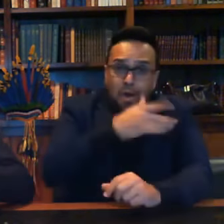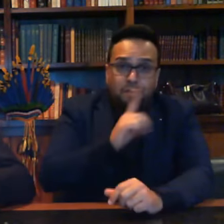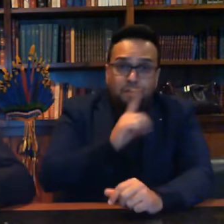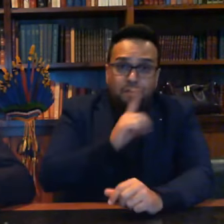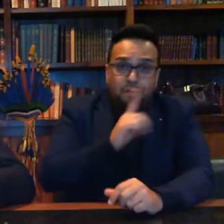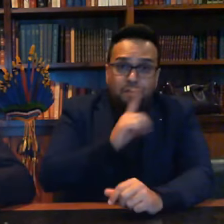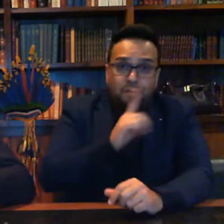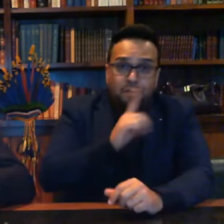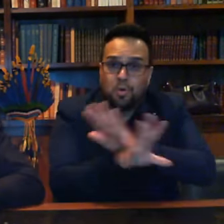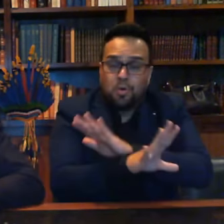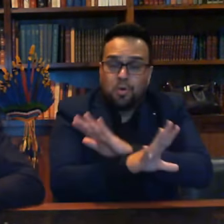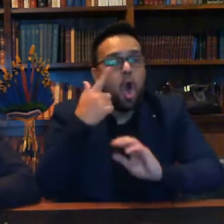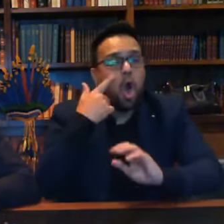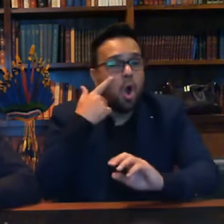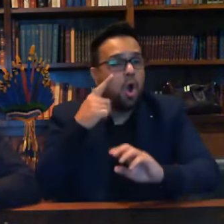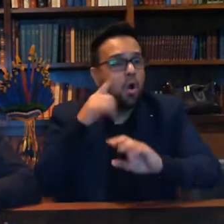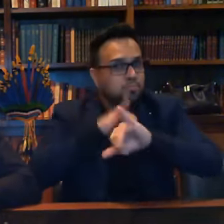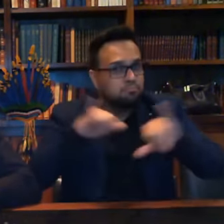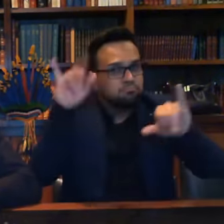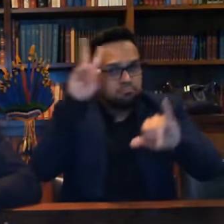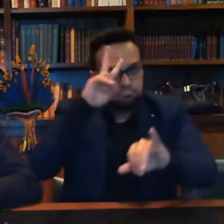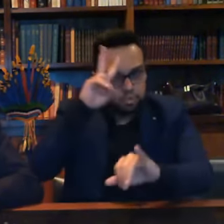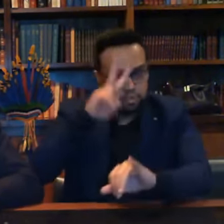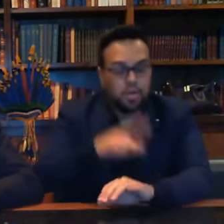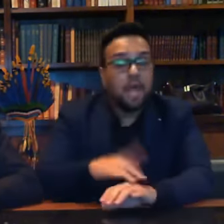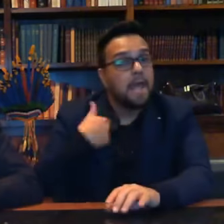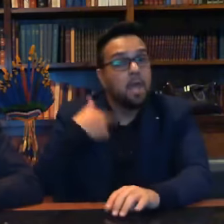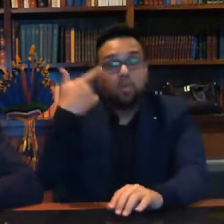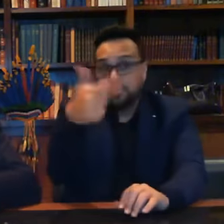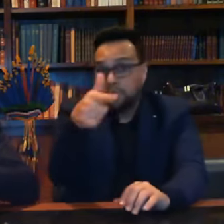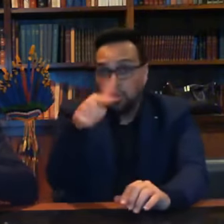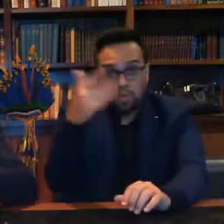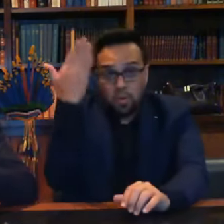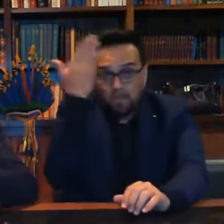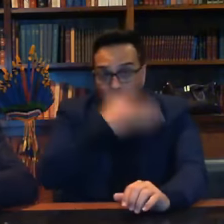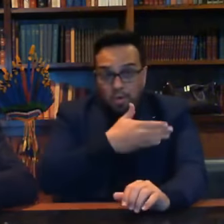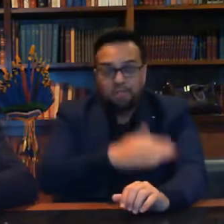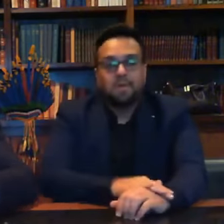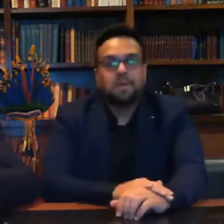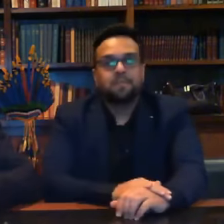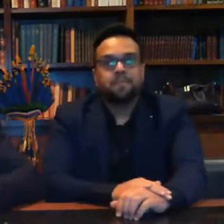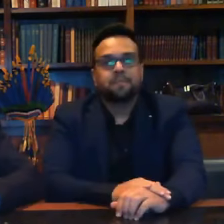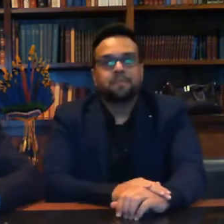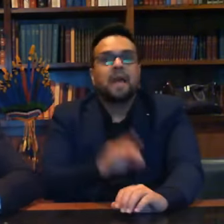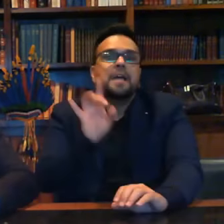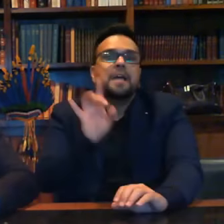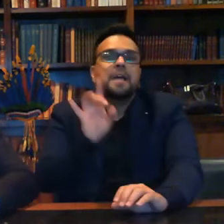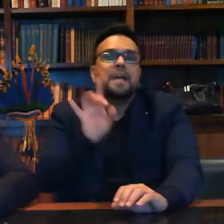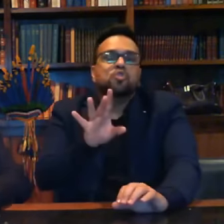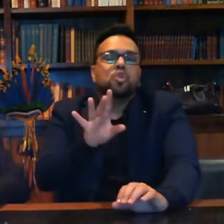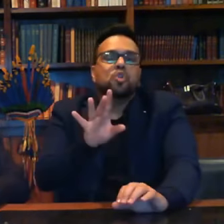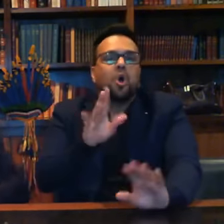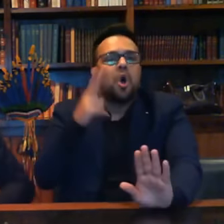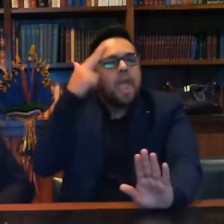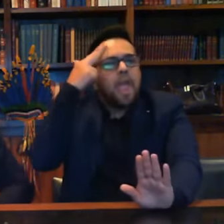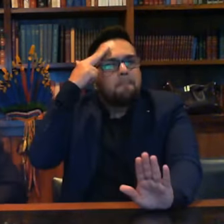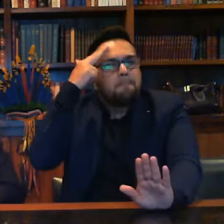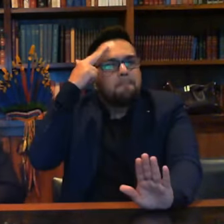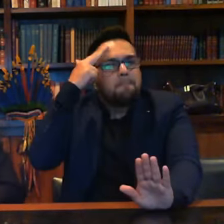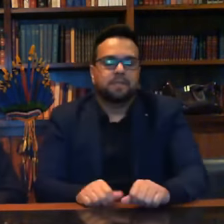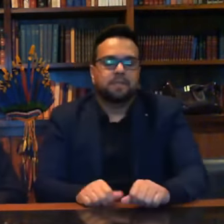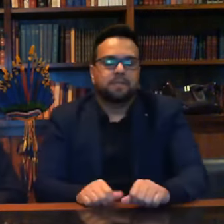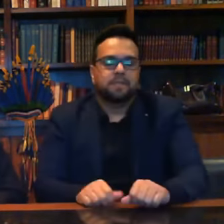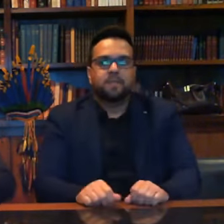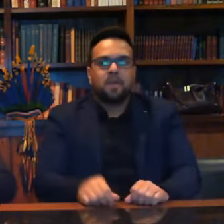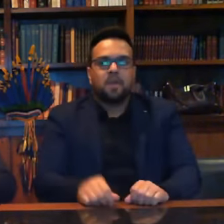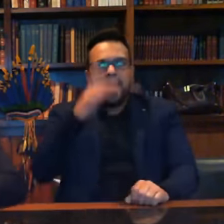E olha a história que quero contar aqui. Não tenho provas. É apenas aí uma suposição. Alguém acha que o